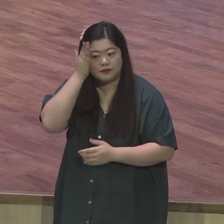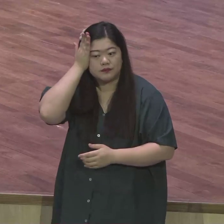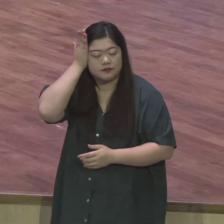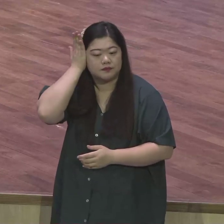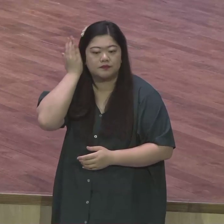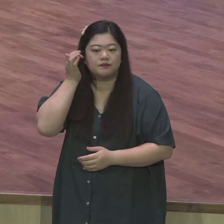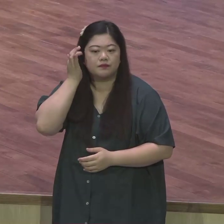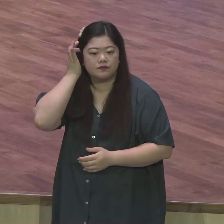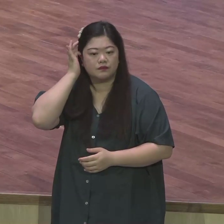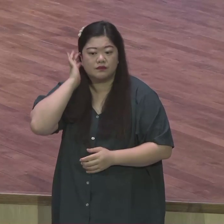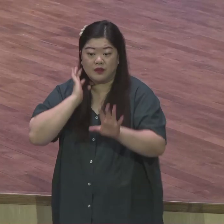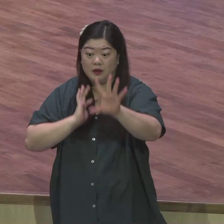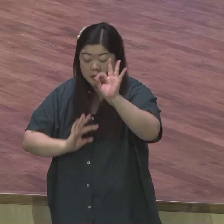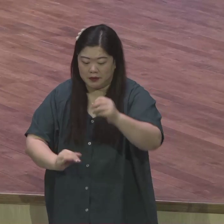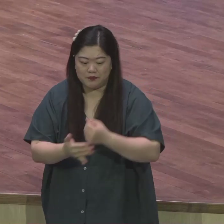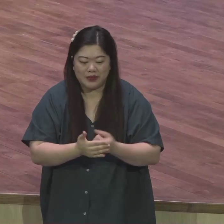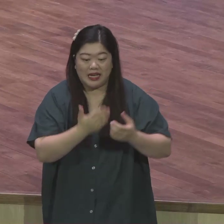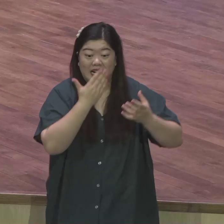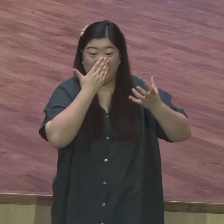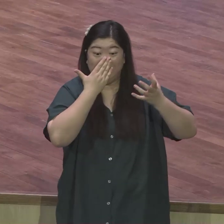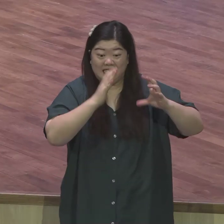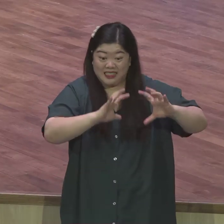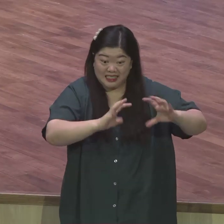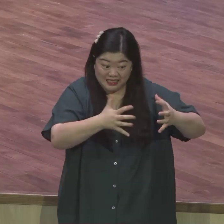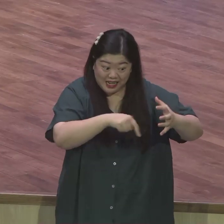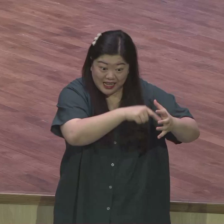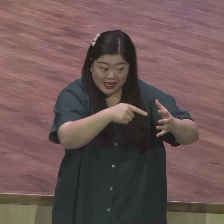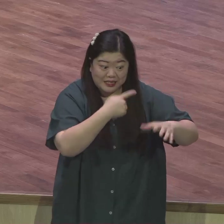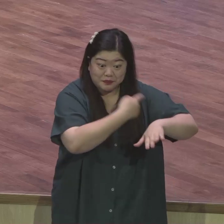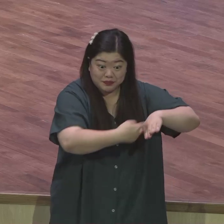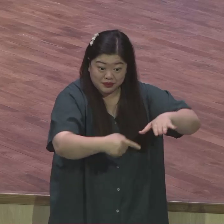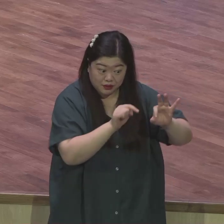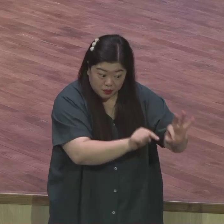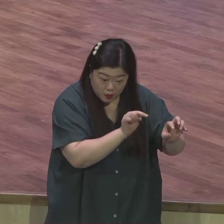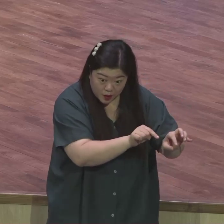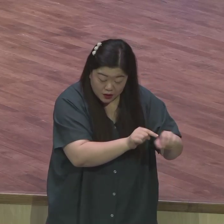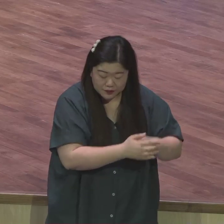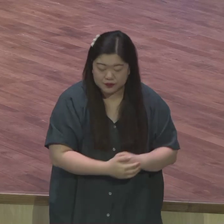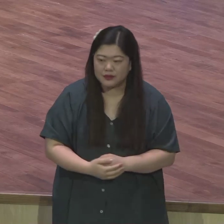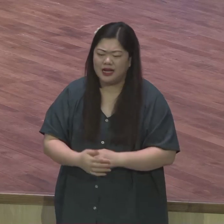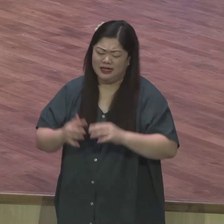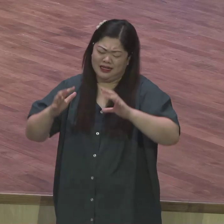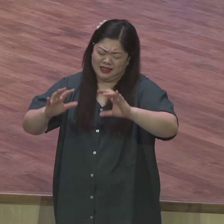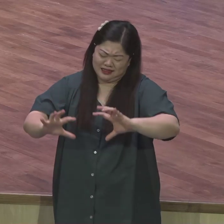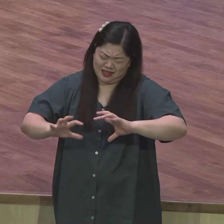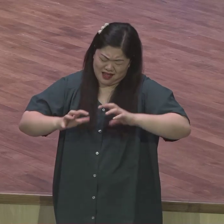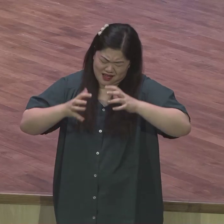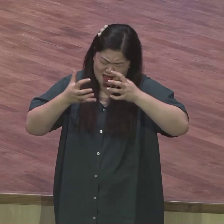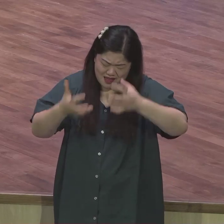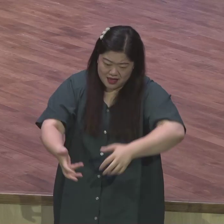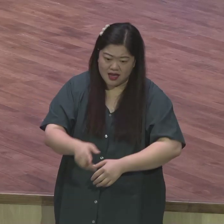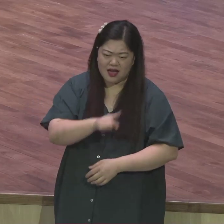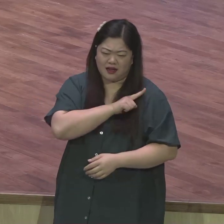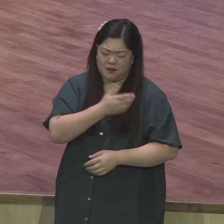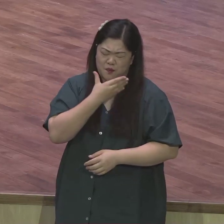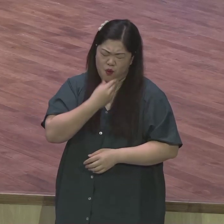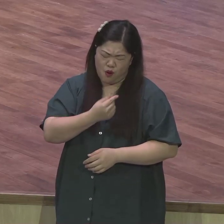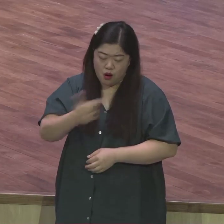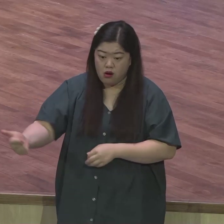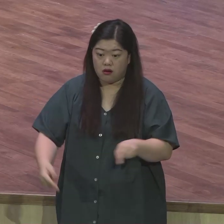지구촌에서 최고로 축복받은 민족이에요 이렇게 민족이